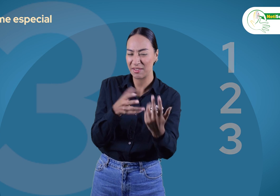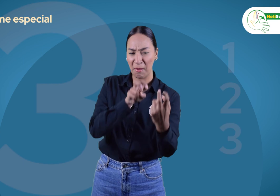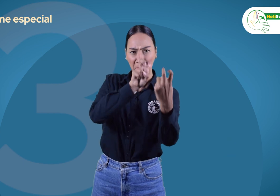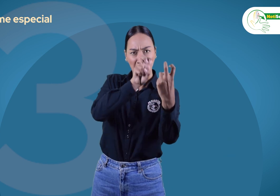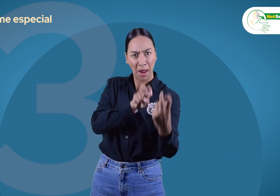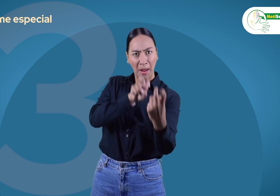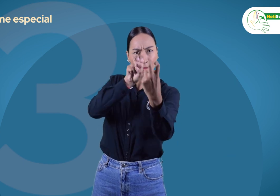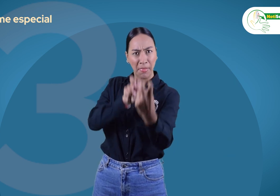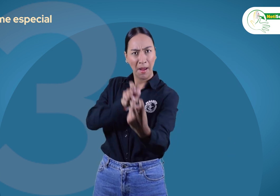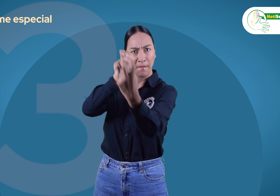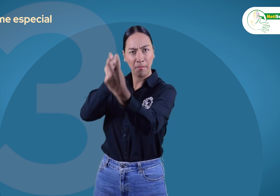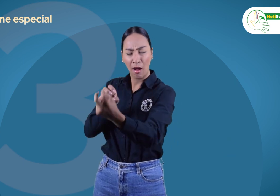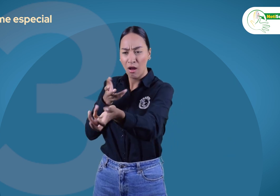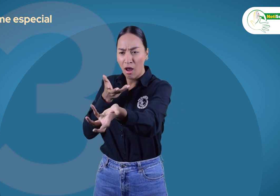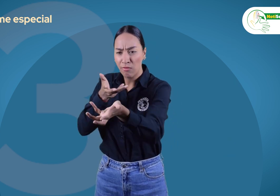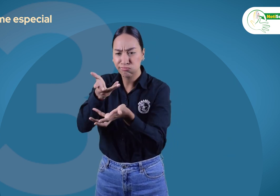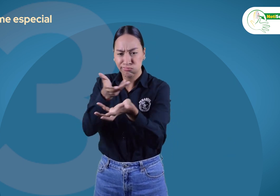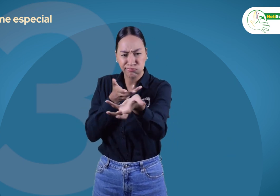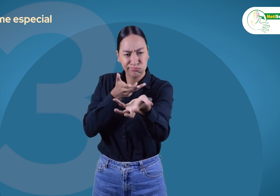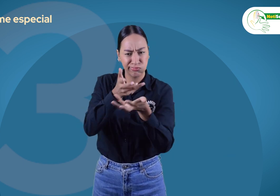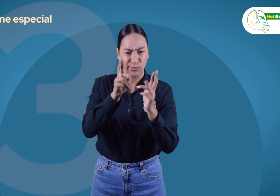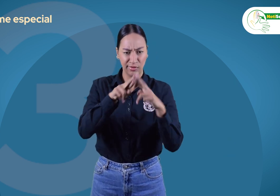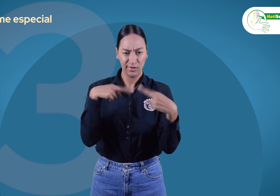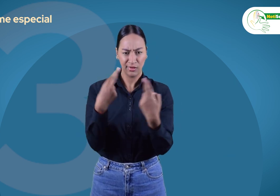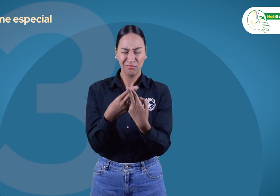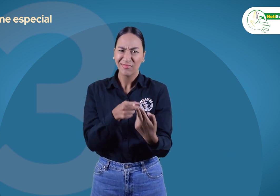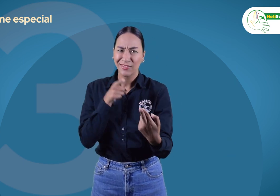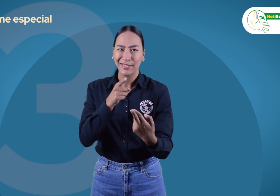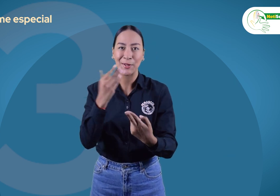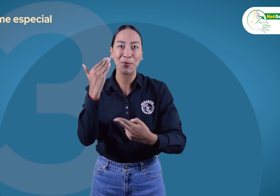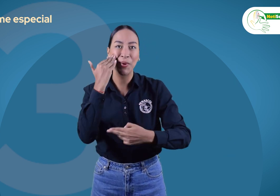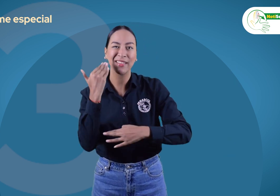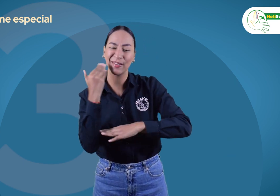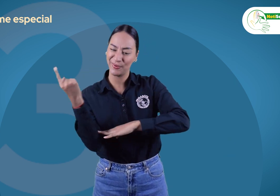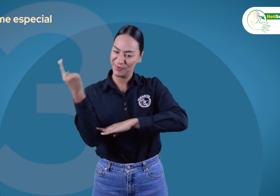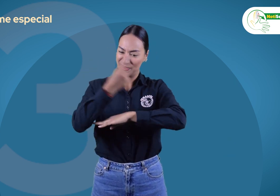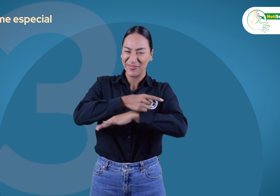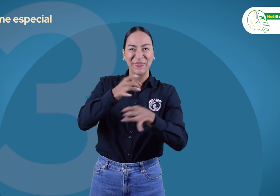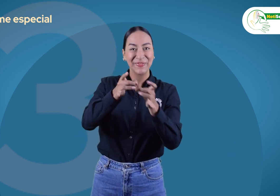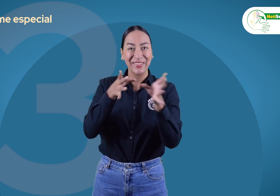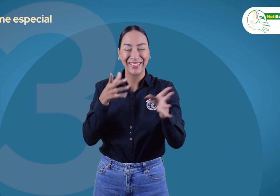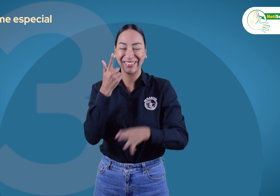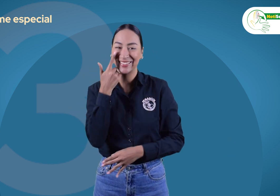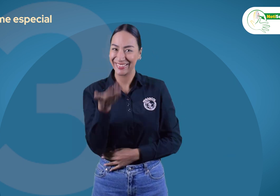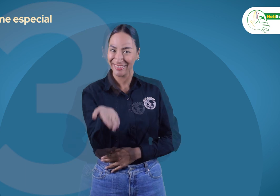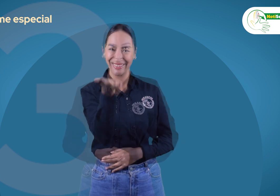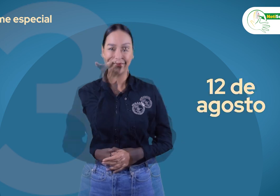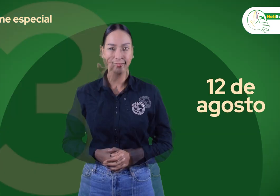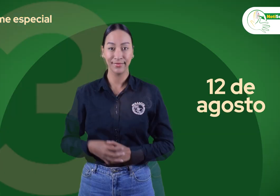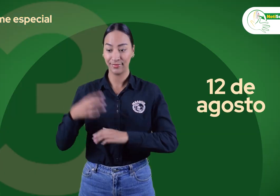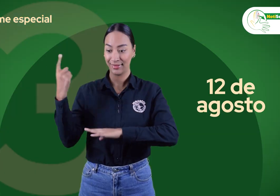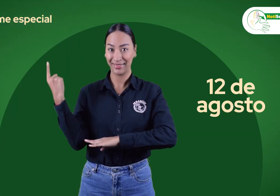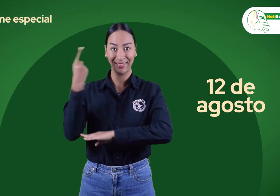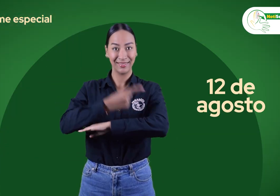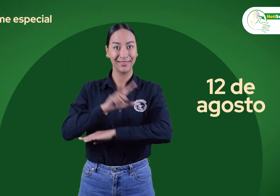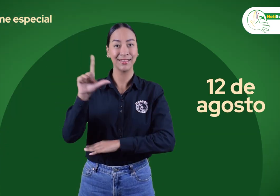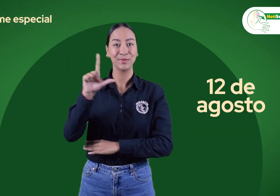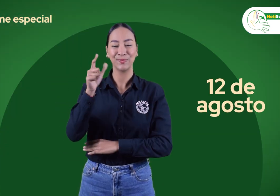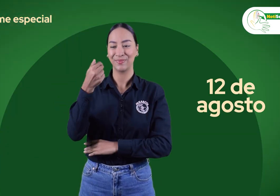A continuación, las fechas y entidades con las que nos reunimos. El lunes 12 de